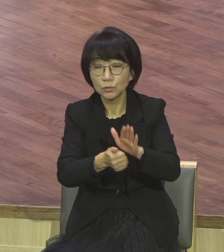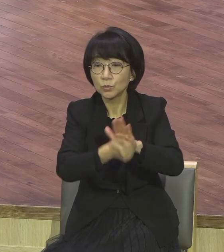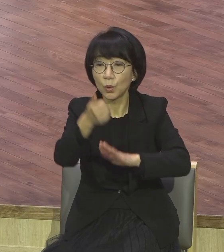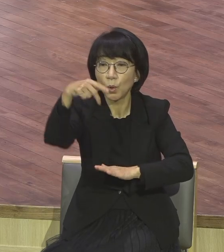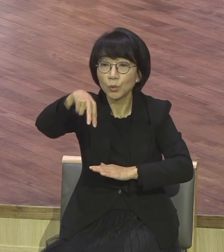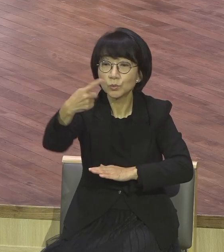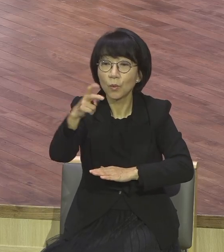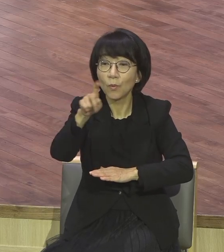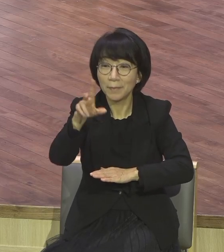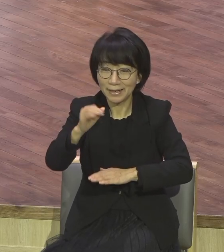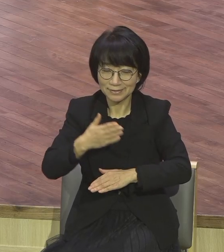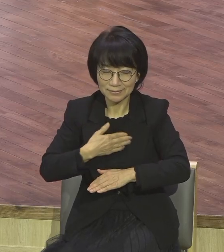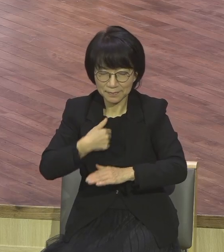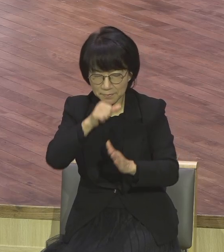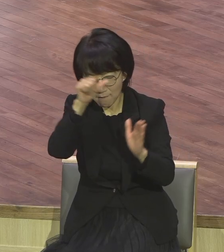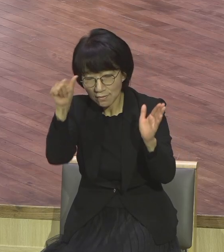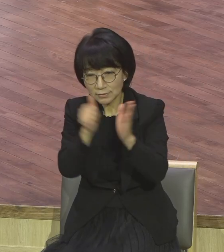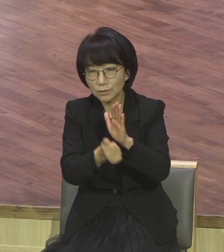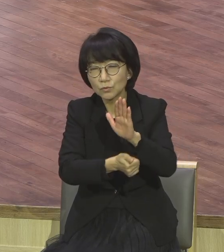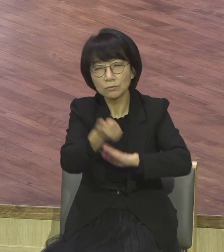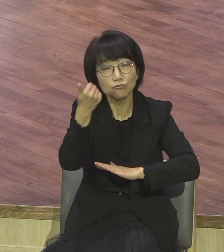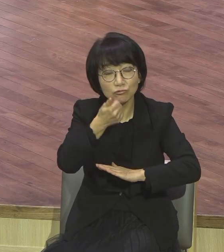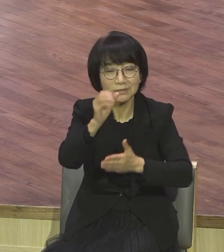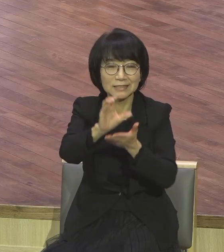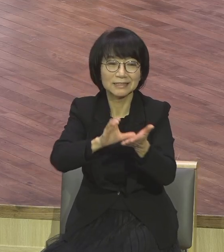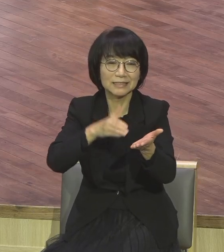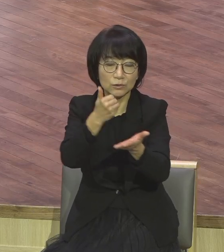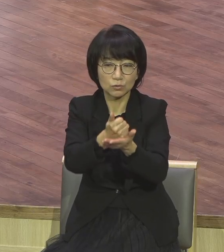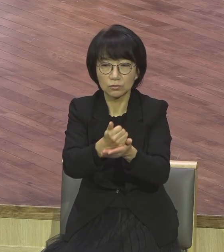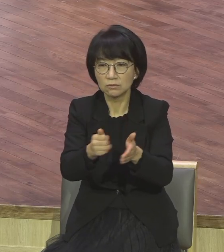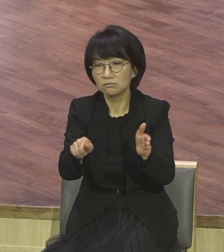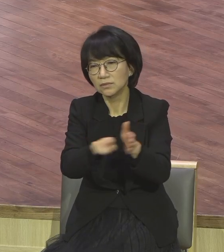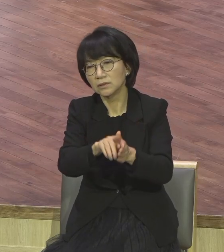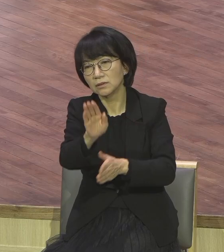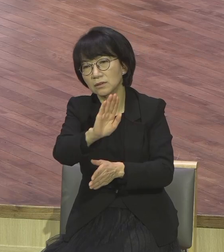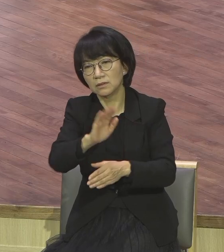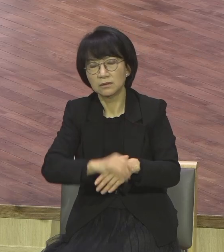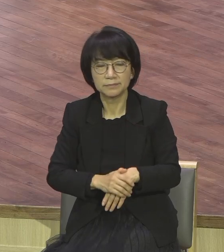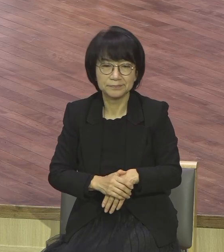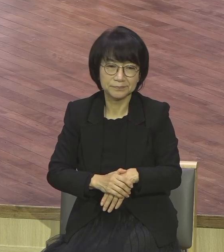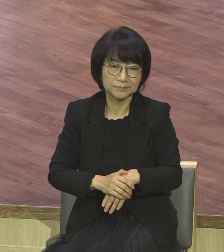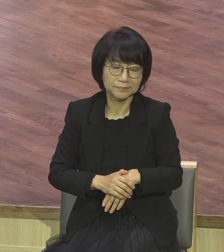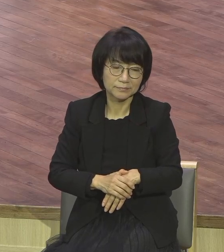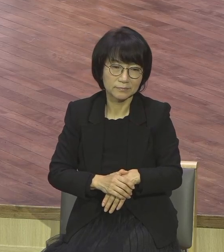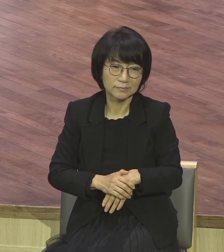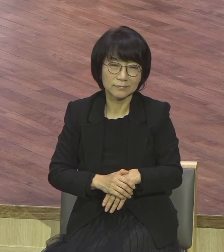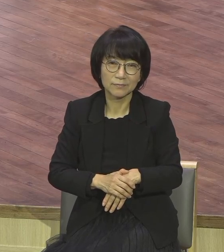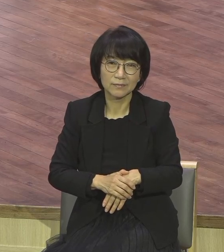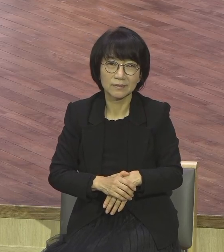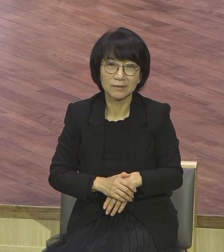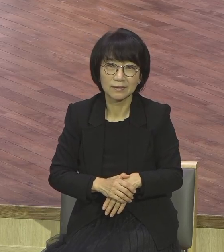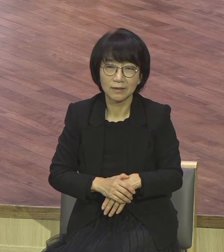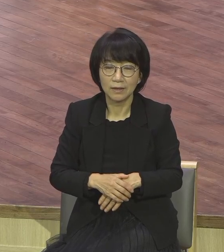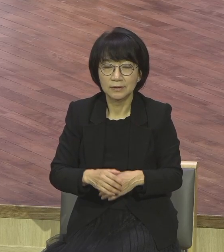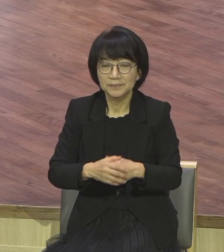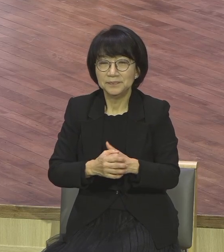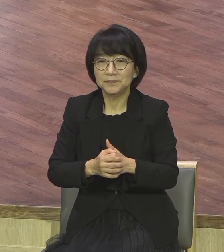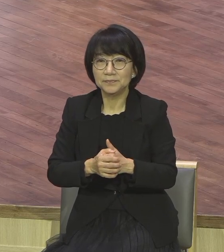인생의 유일한 소망이오 나의 모든 것입니다 라고 그렇게 고백하고 믿는 정거를